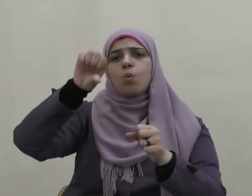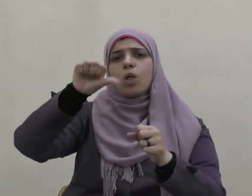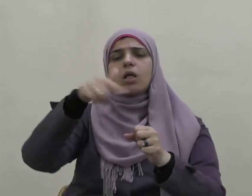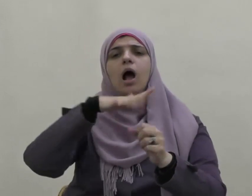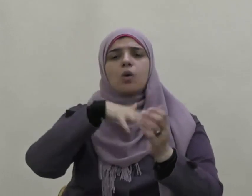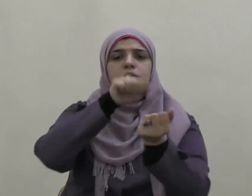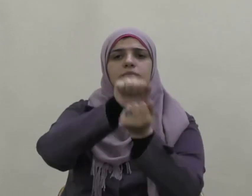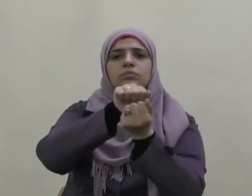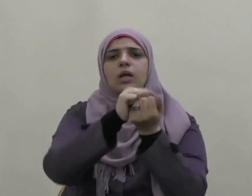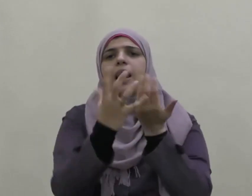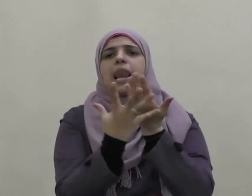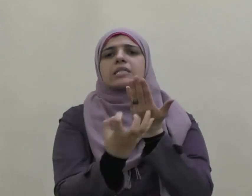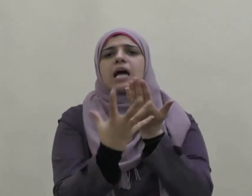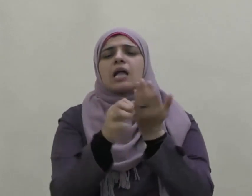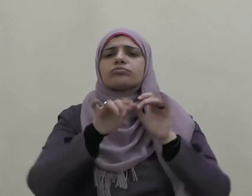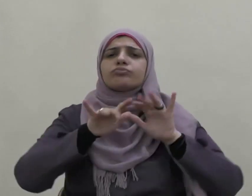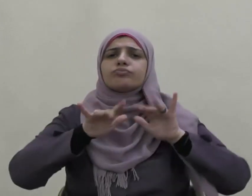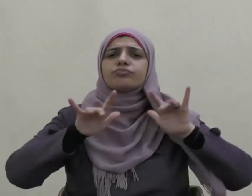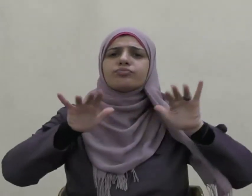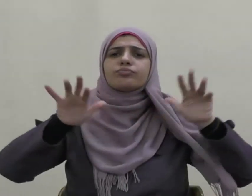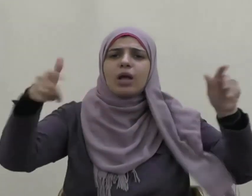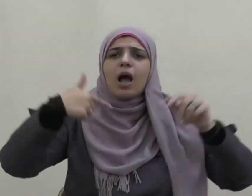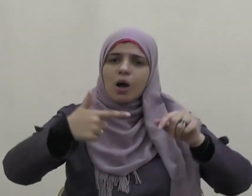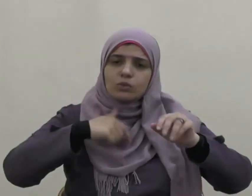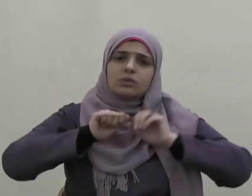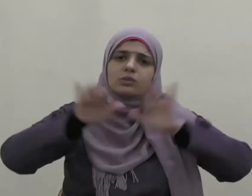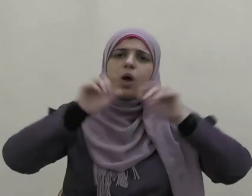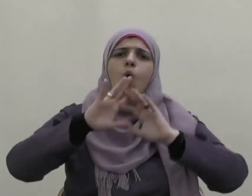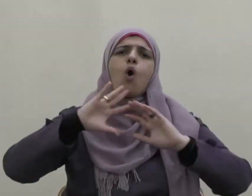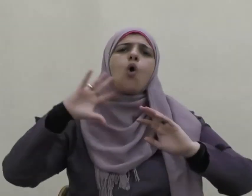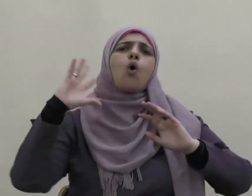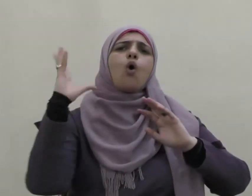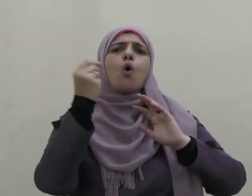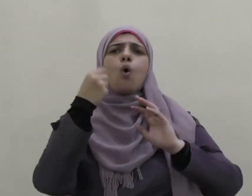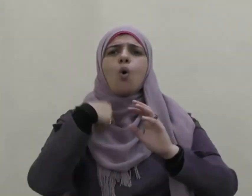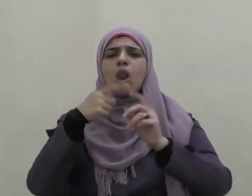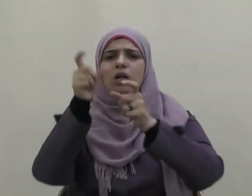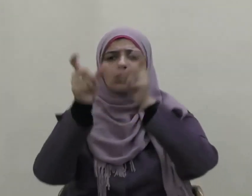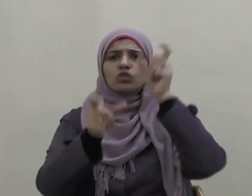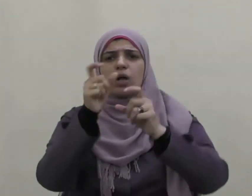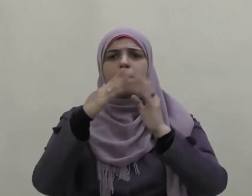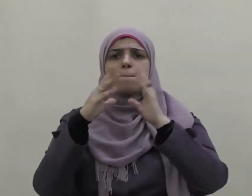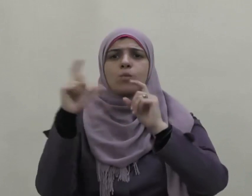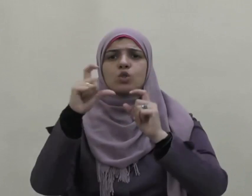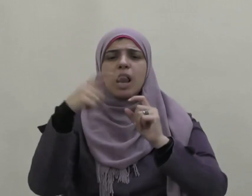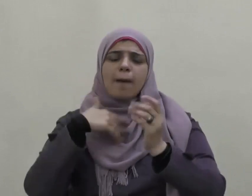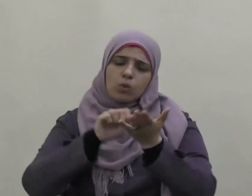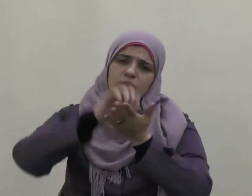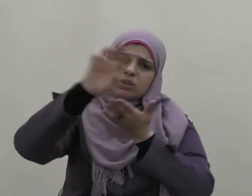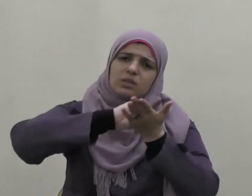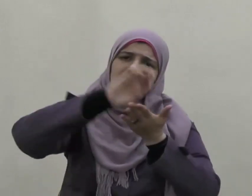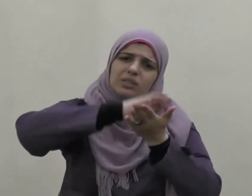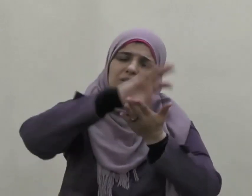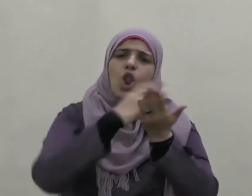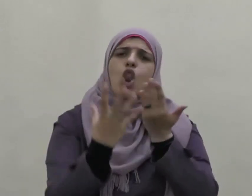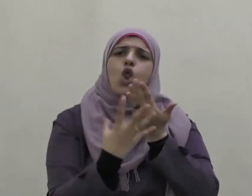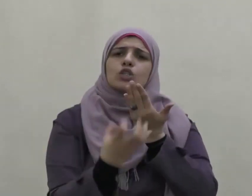نسخا ثم أبعث إلى كل مصر من أمصار المسلمين منها بنسخة وآمرهم